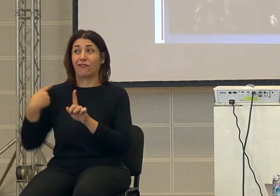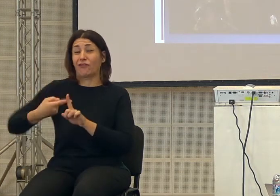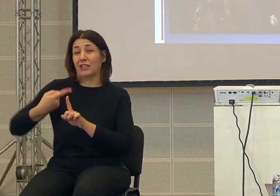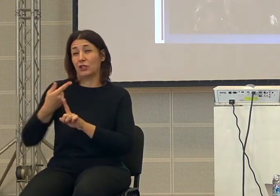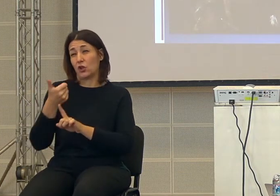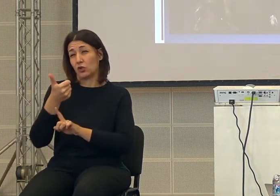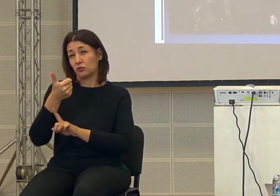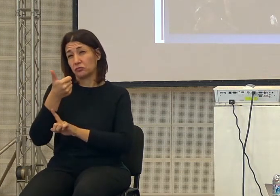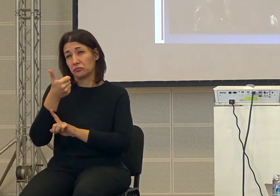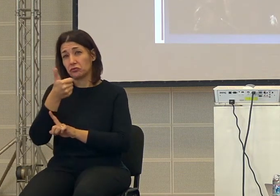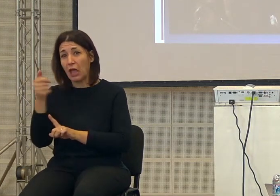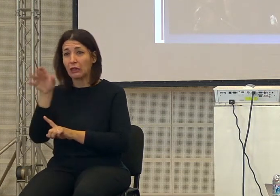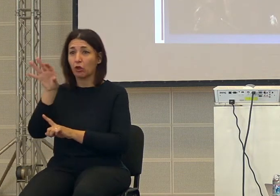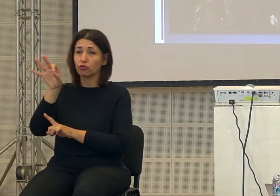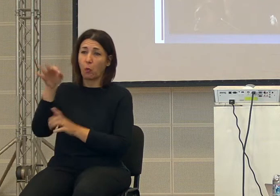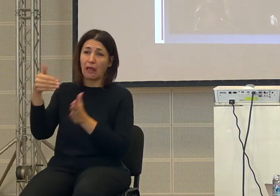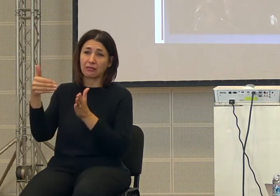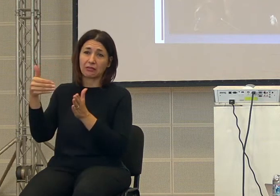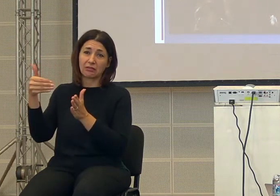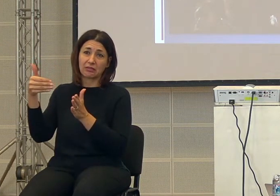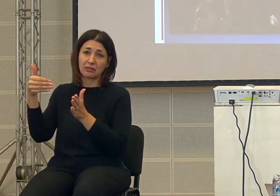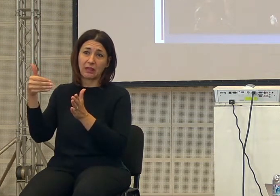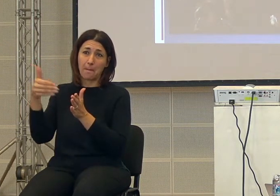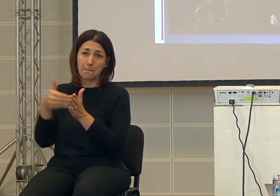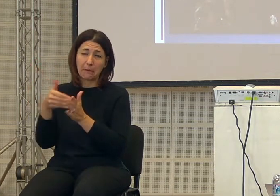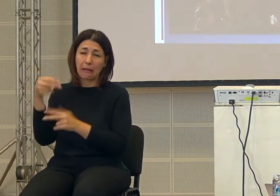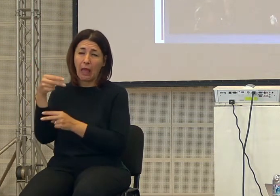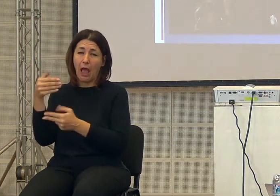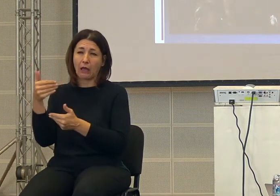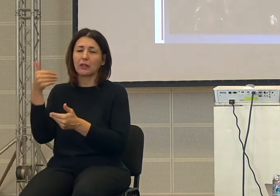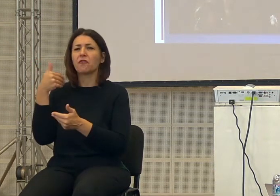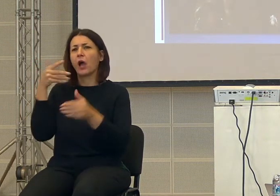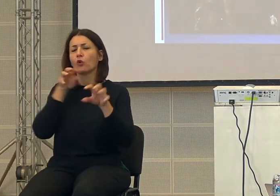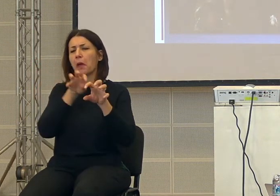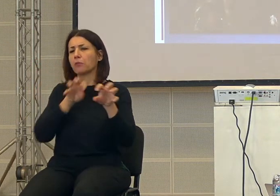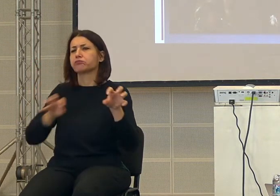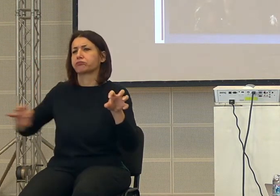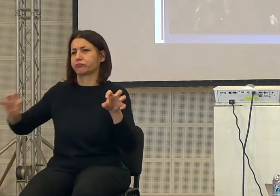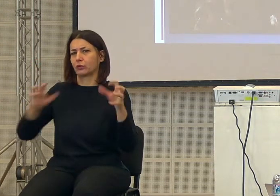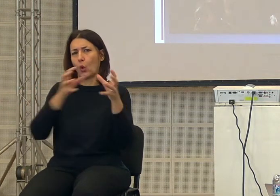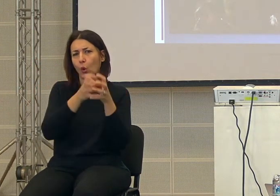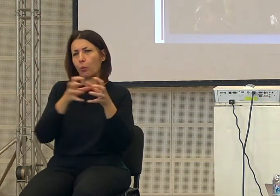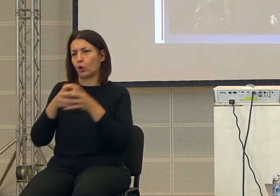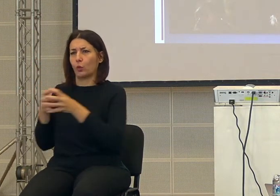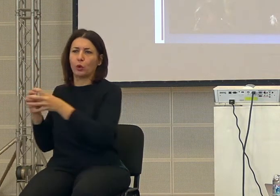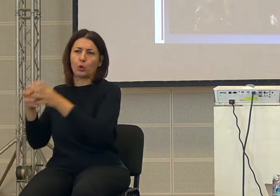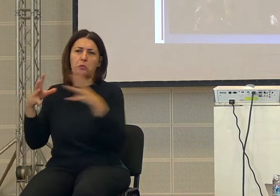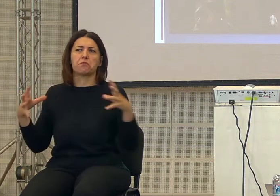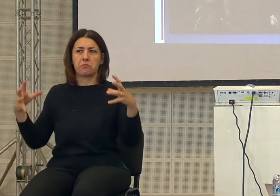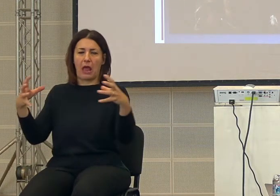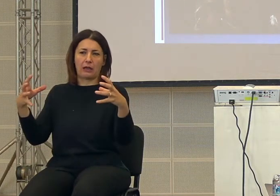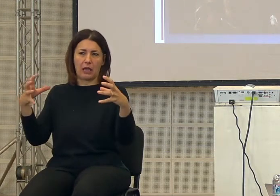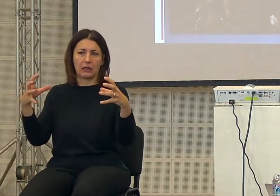100.000, 150.000 anni fa, cioè una serie di specie umane che popolano il pianeta,